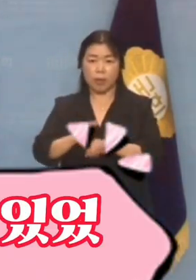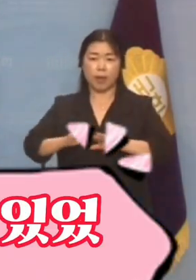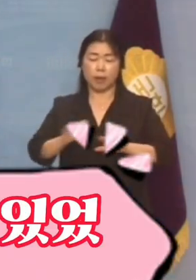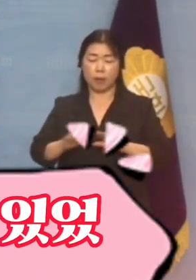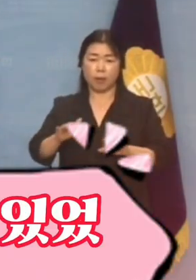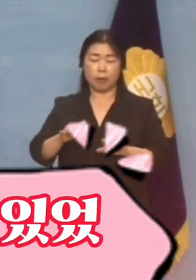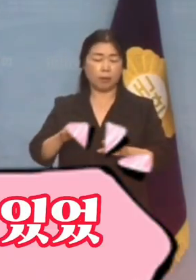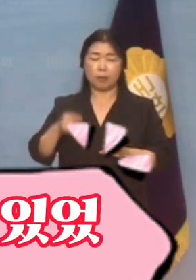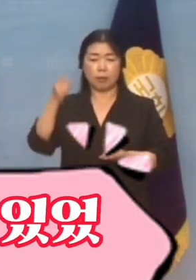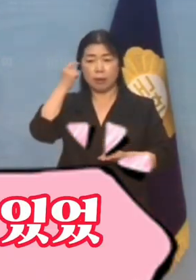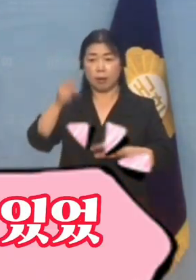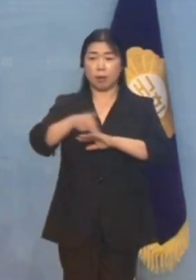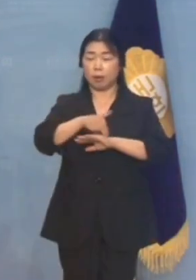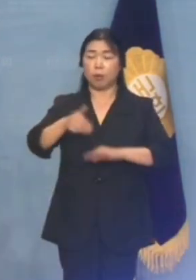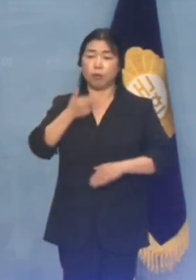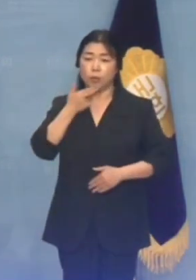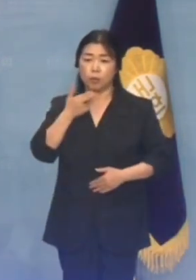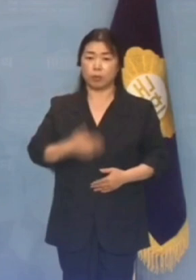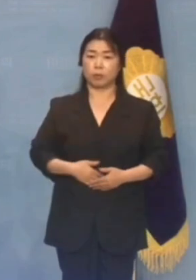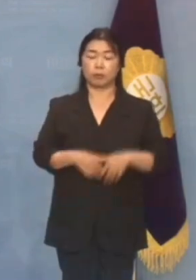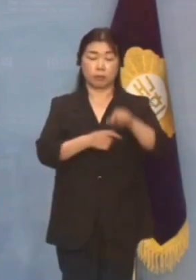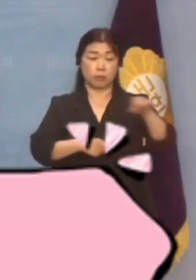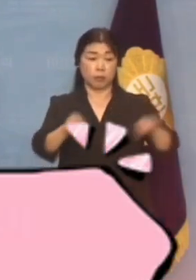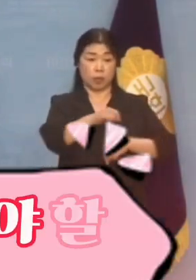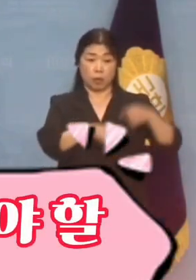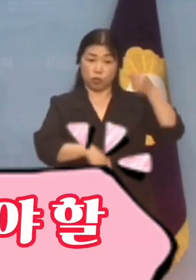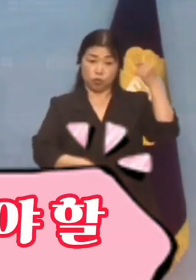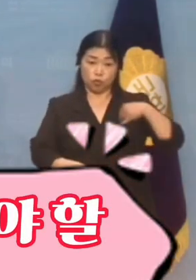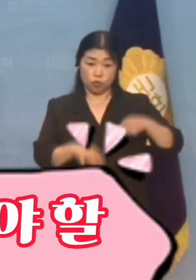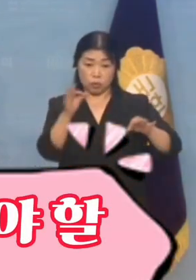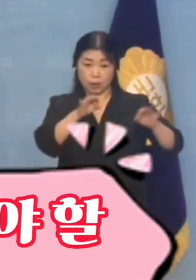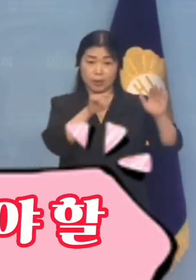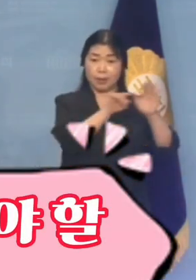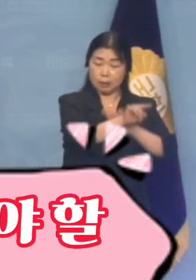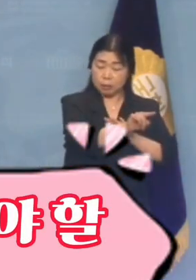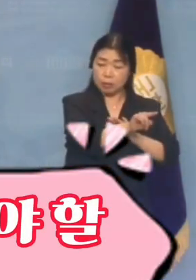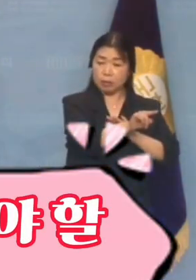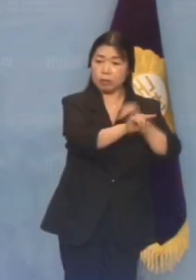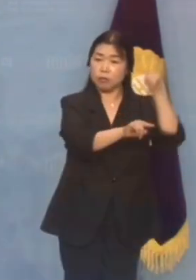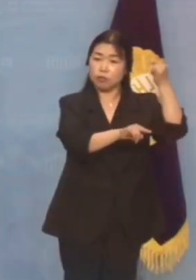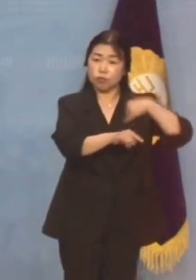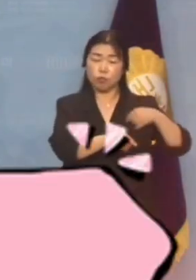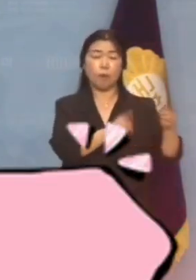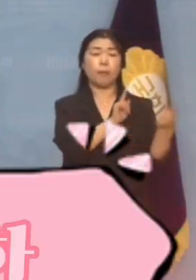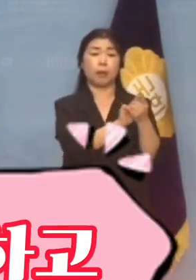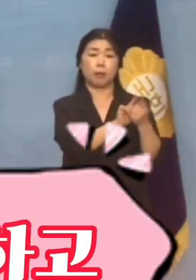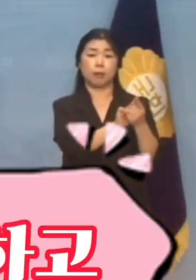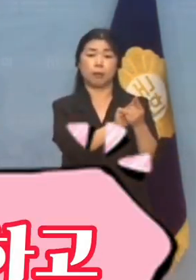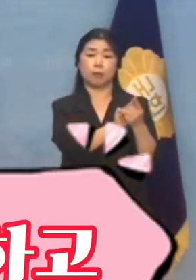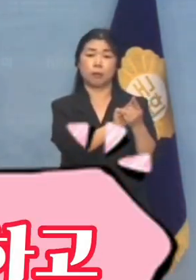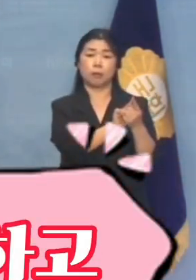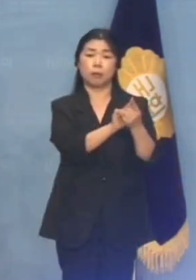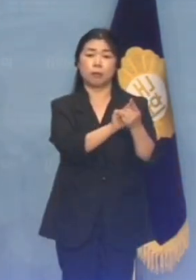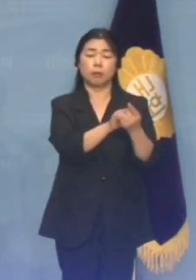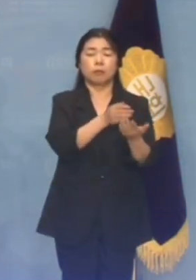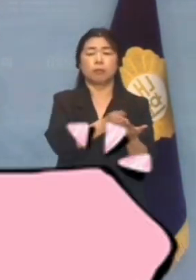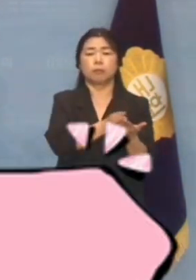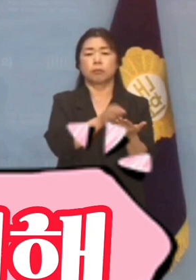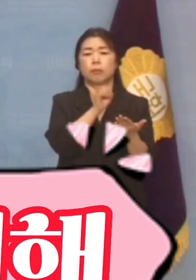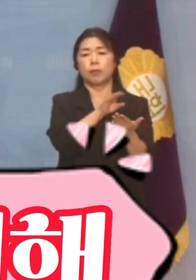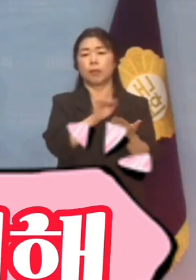시간은 있었던 것입니까? 국익이 최우선이어야 할 외교마저 정쟁에 이용하고